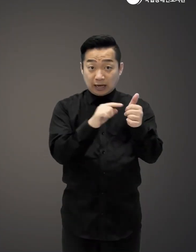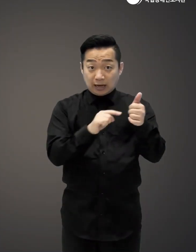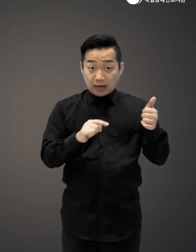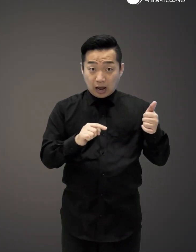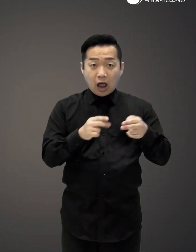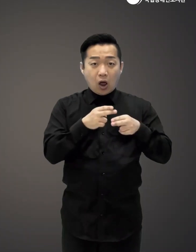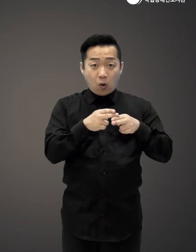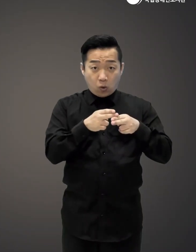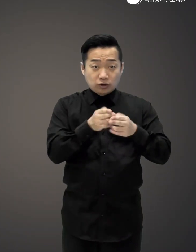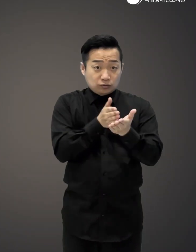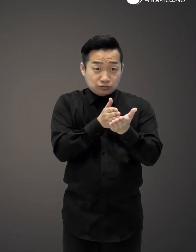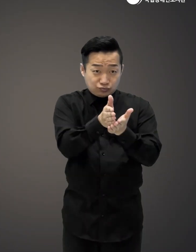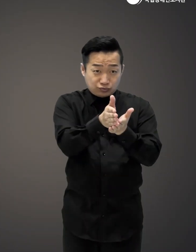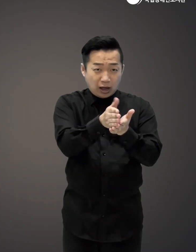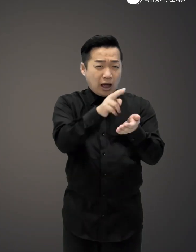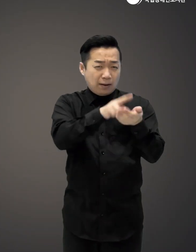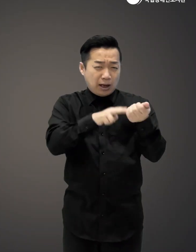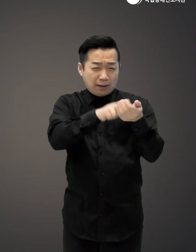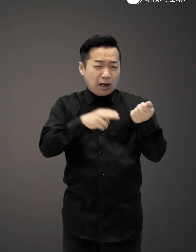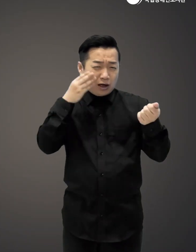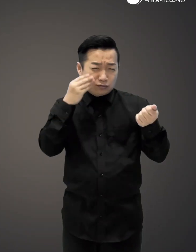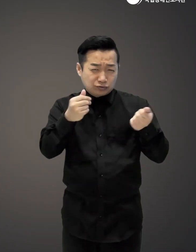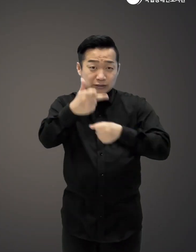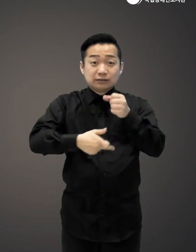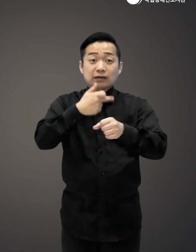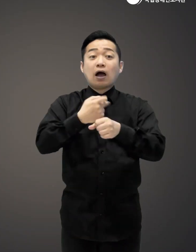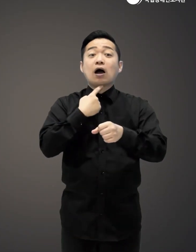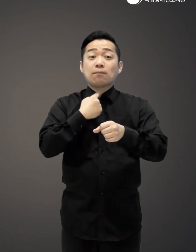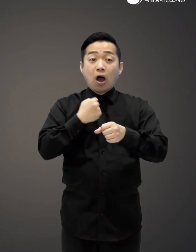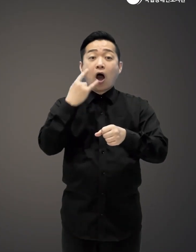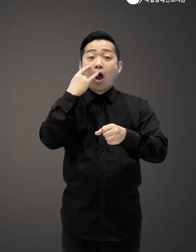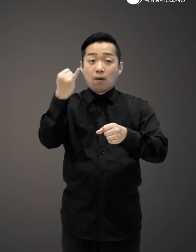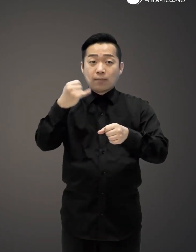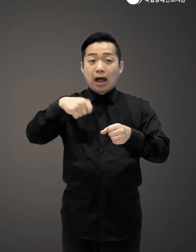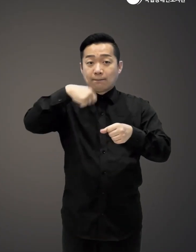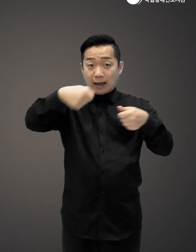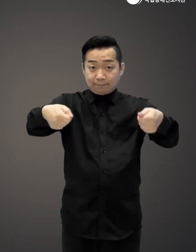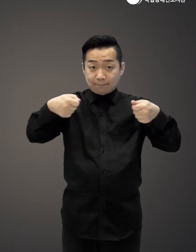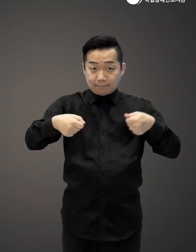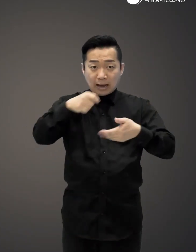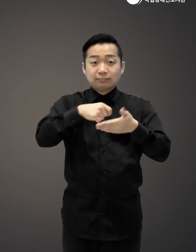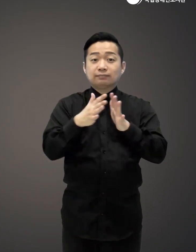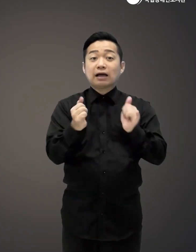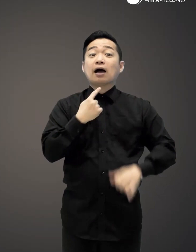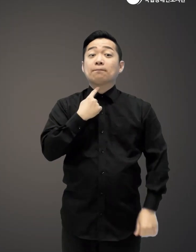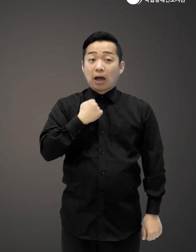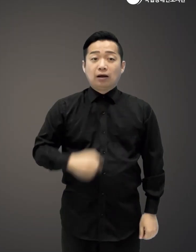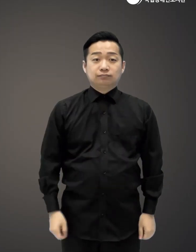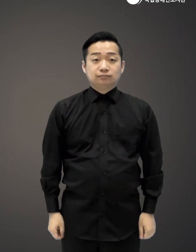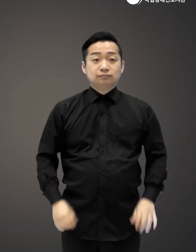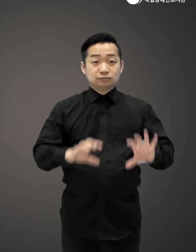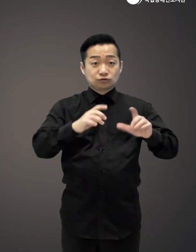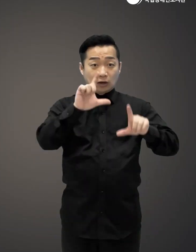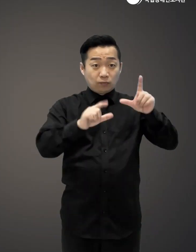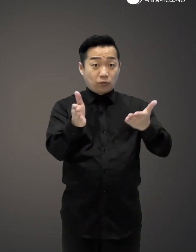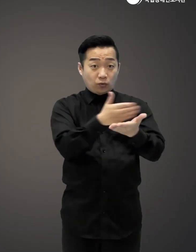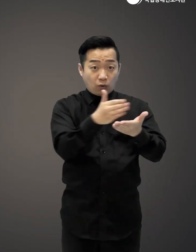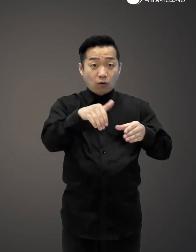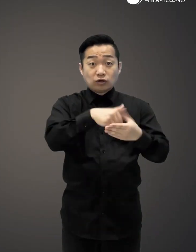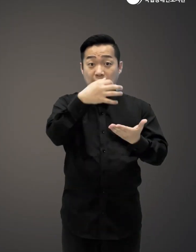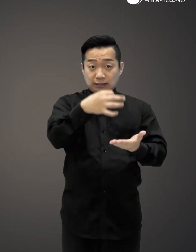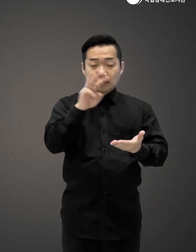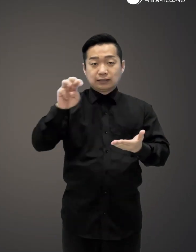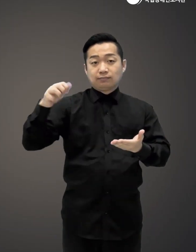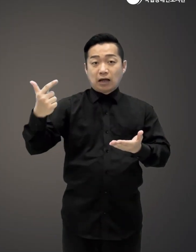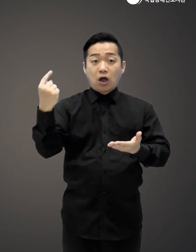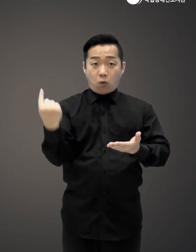연구관은 요리 분야 베스트셀러 타이틀을 무려 17년간 유지한 엄마의 밥상을 집필한 작가이자 국가 무형문화재 제